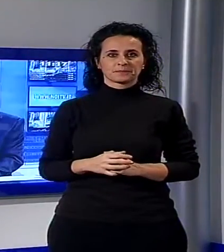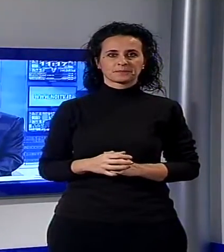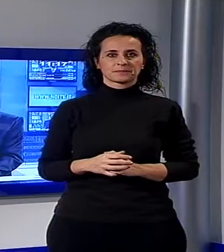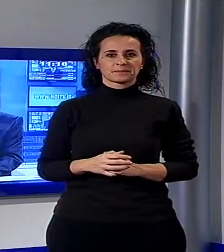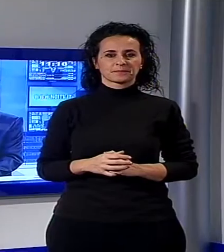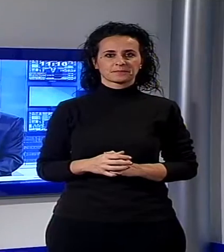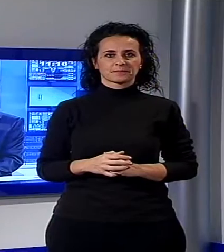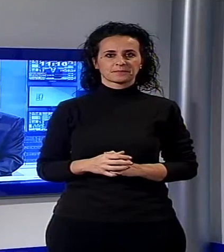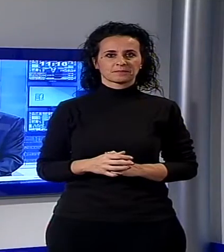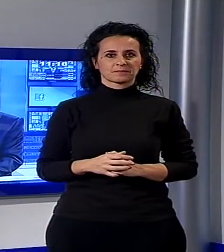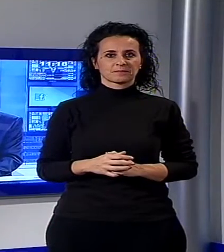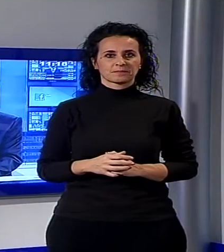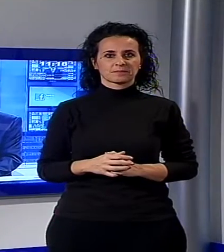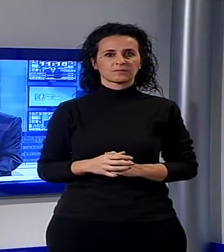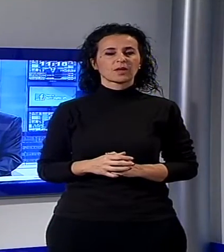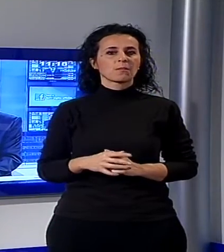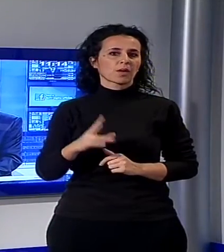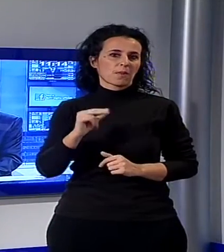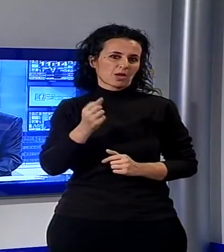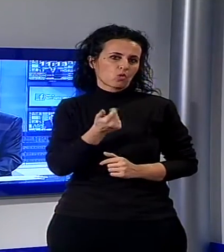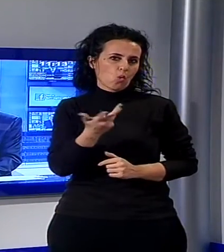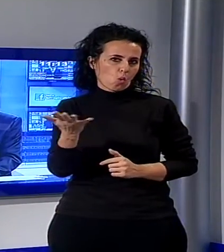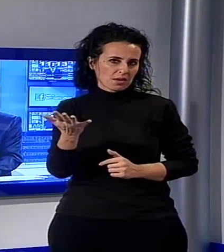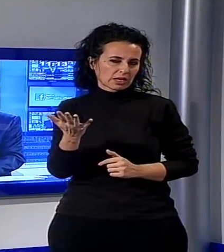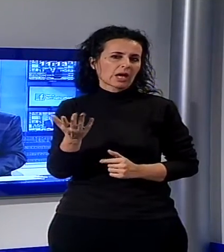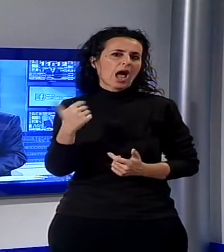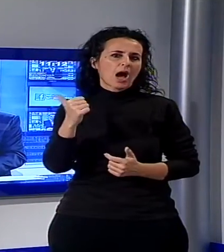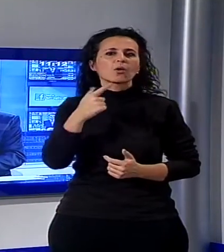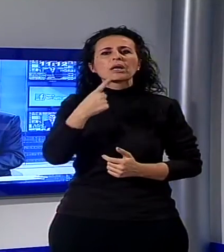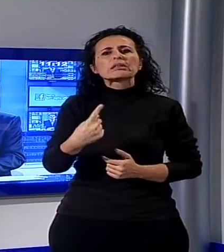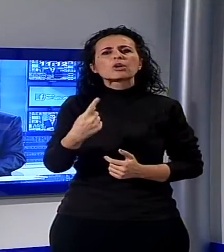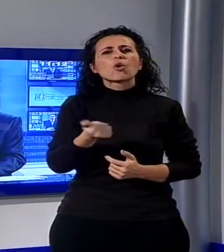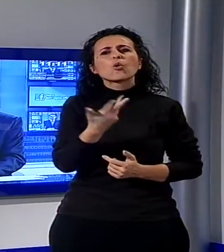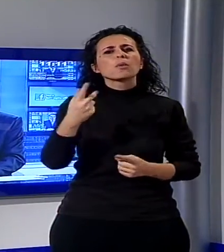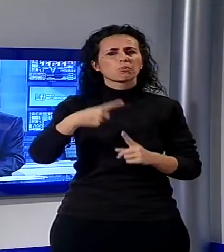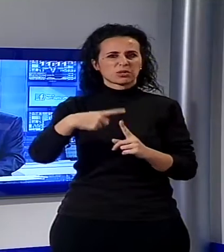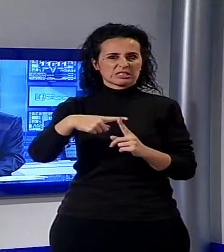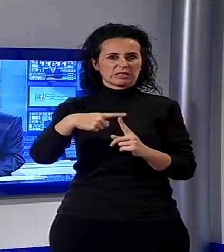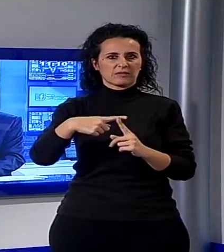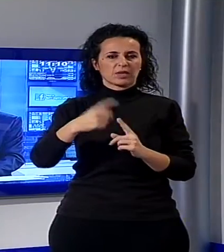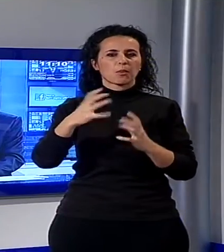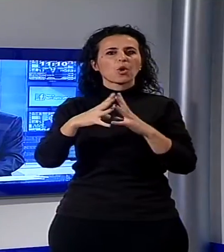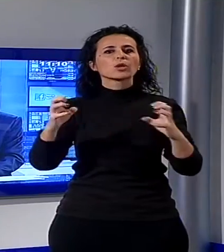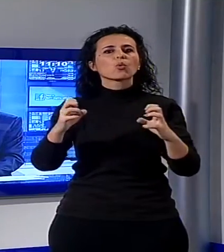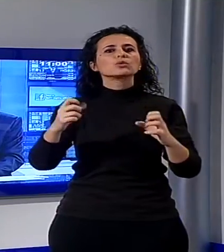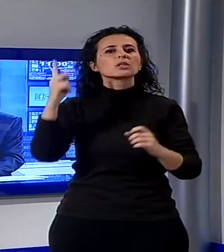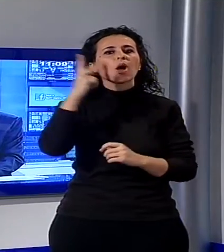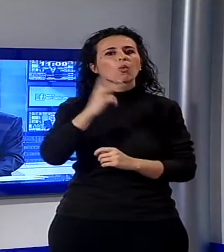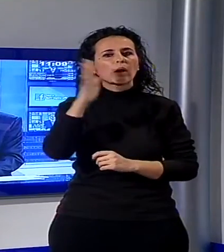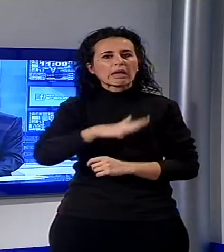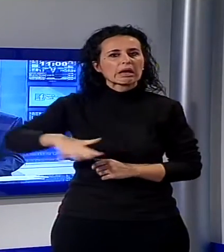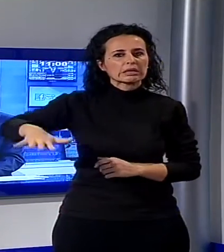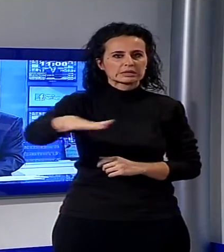A proposito di numeri, numeri positivi, parliamo dell'industria lucchese. I primi nove mesi del